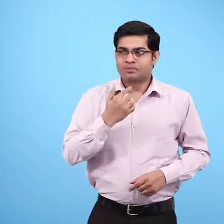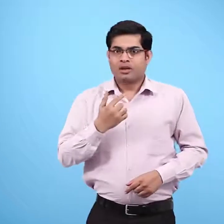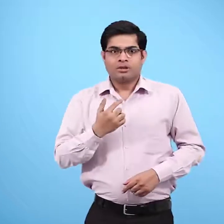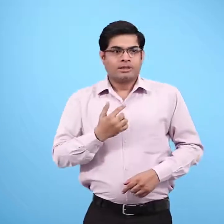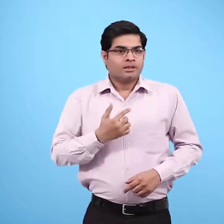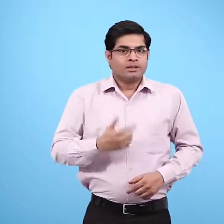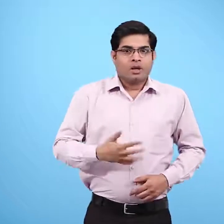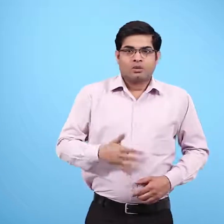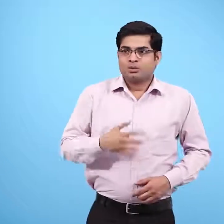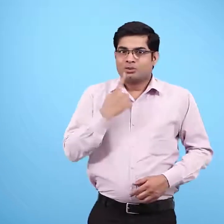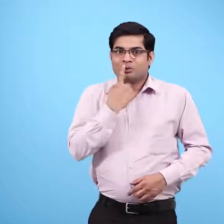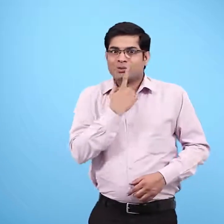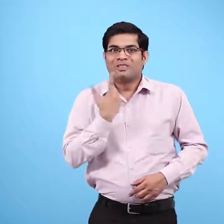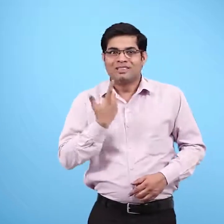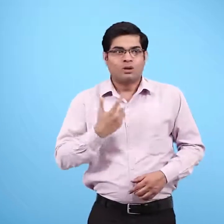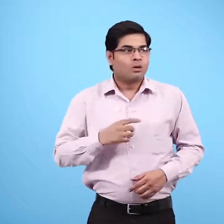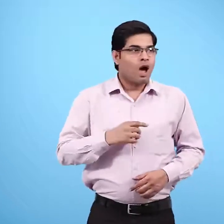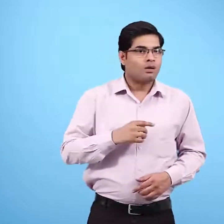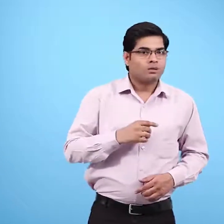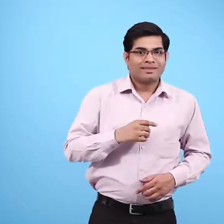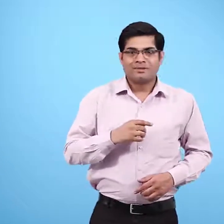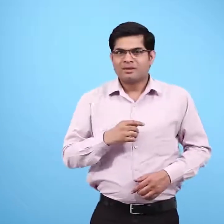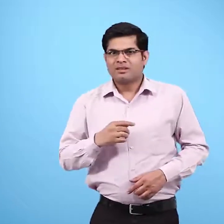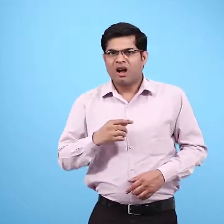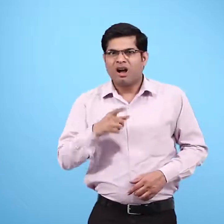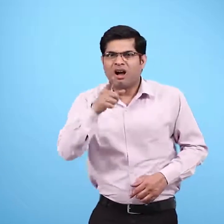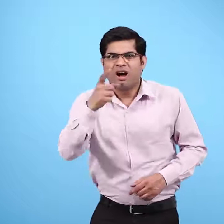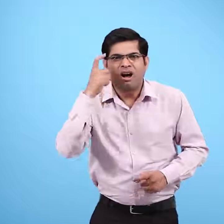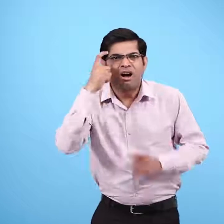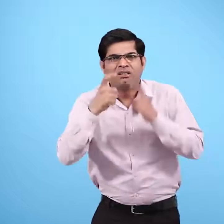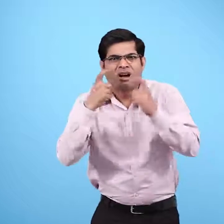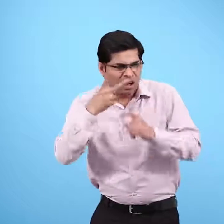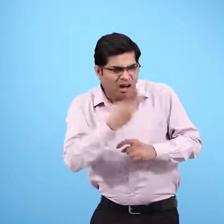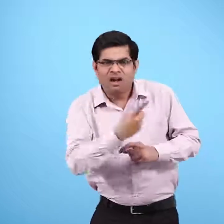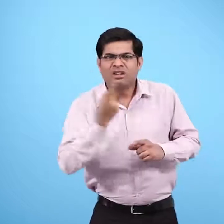सी, सी, सी सोचो उसने क्या खाया होगा?